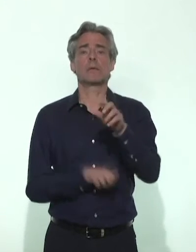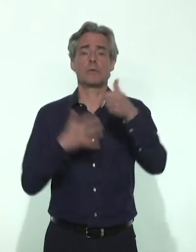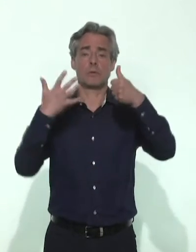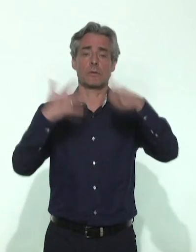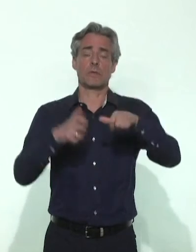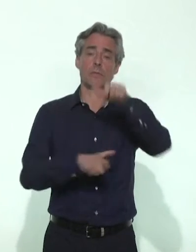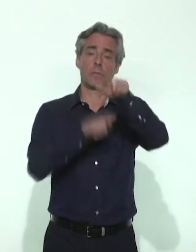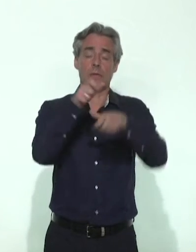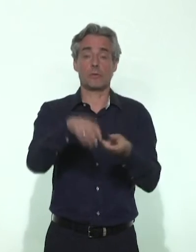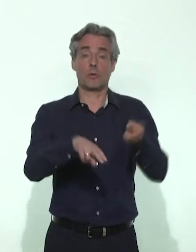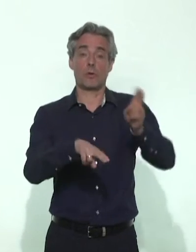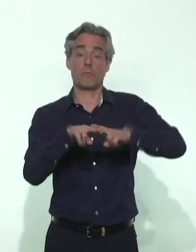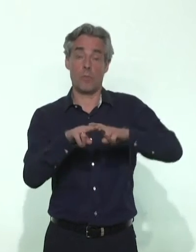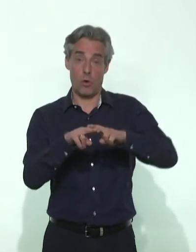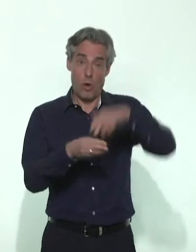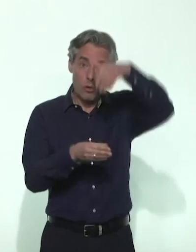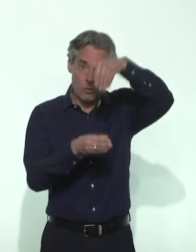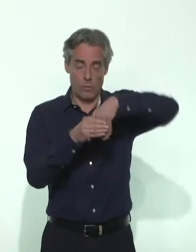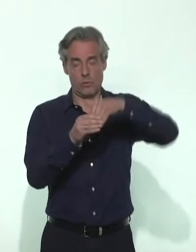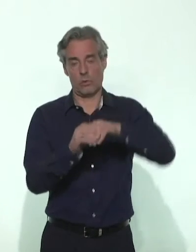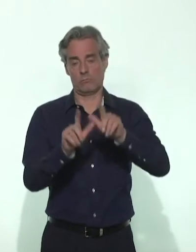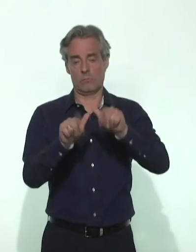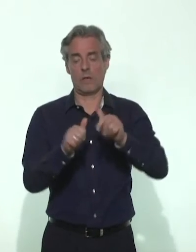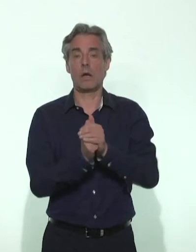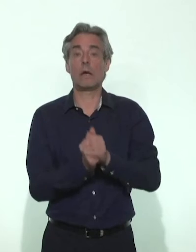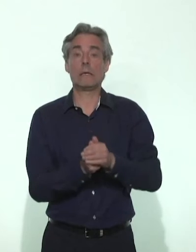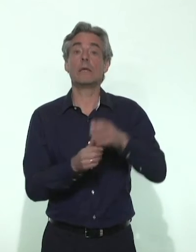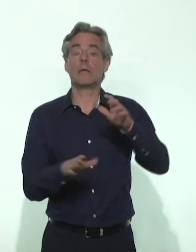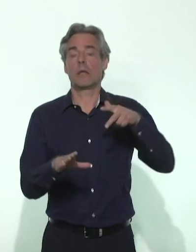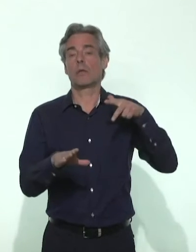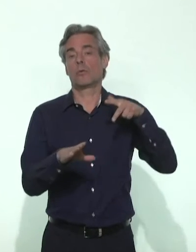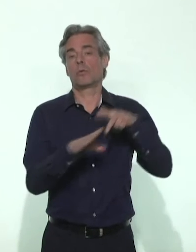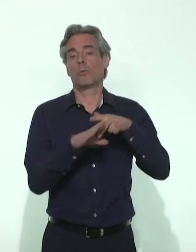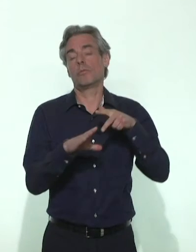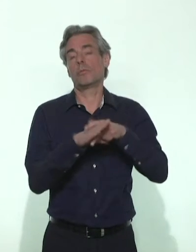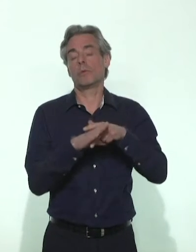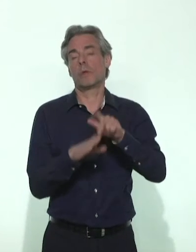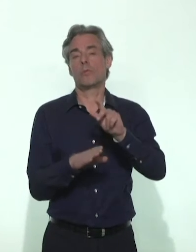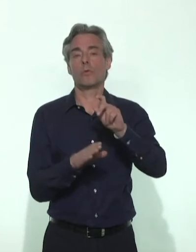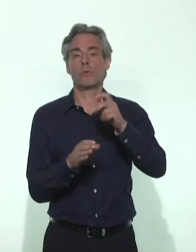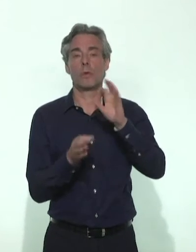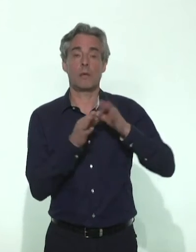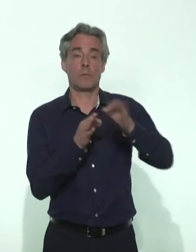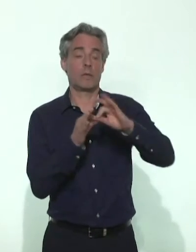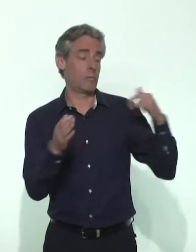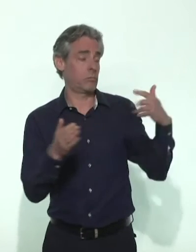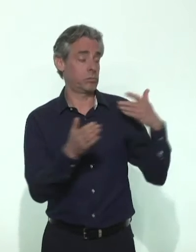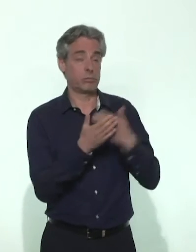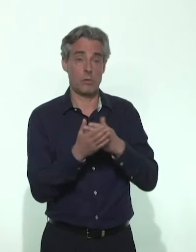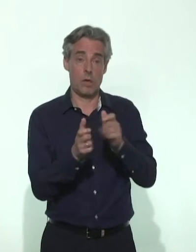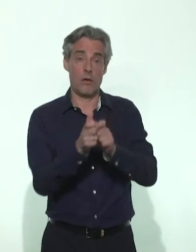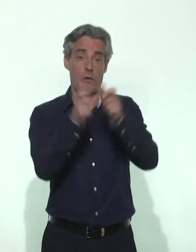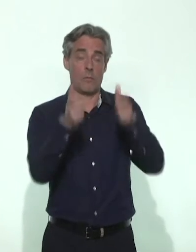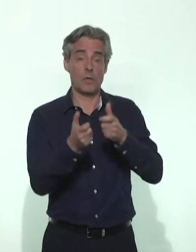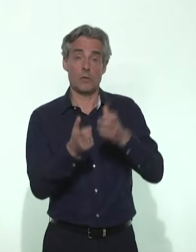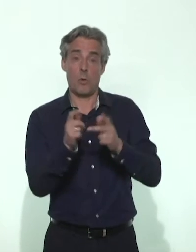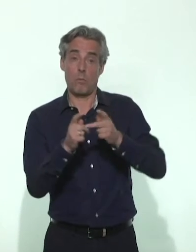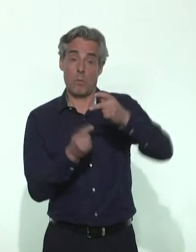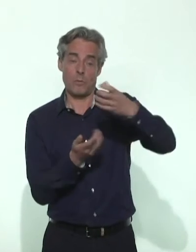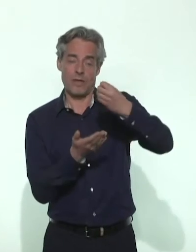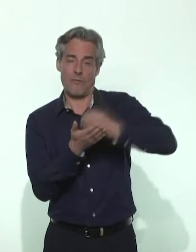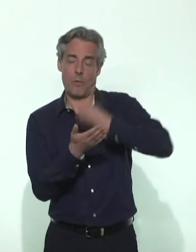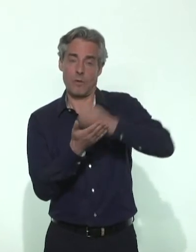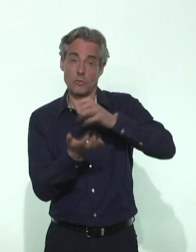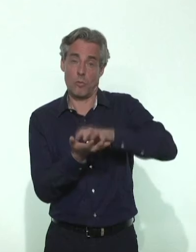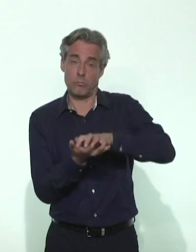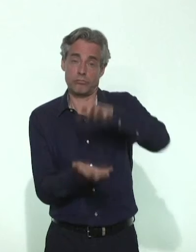décès survenus au sein de ces établissements depuis le début de l'épidémie. De plus en plus d'établissements font aujourd'hui des